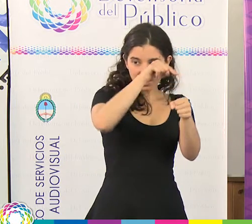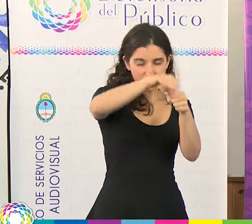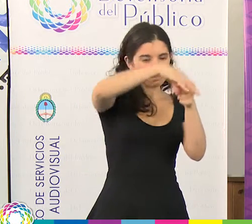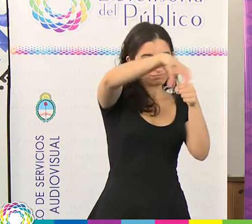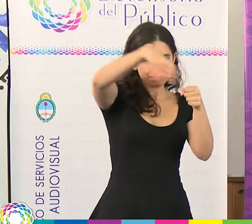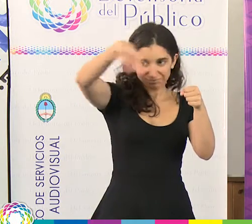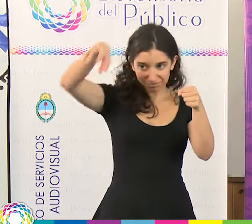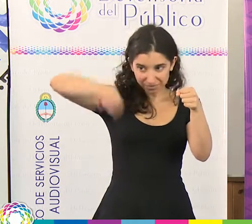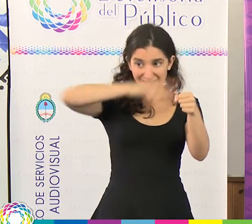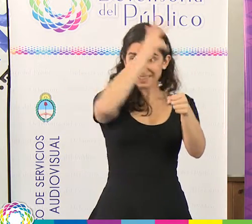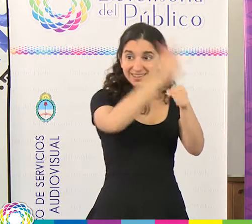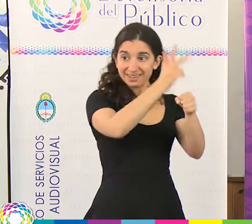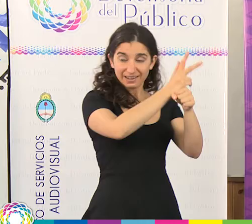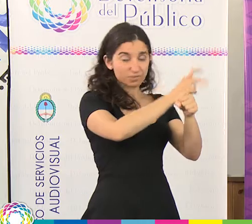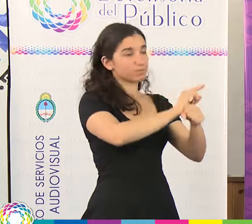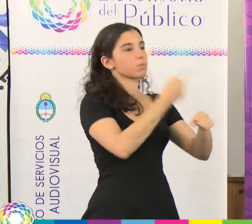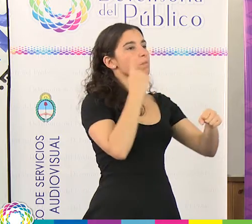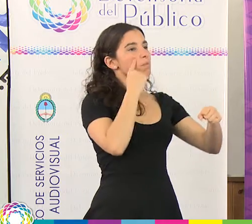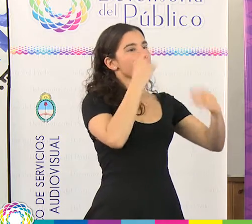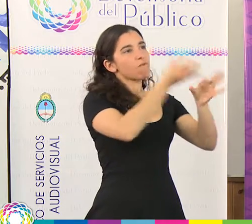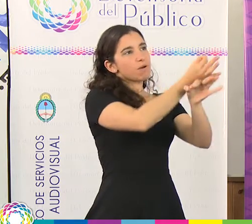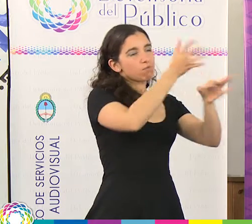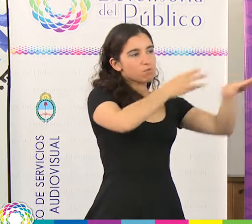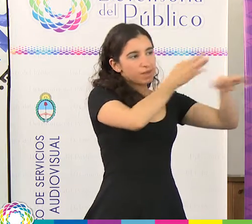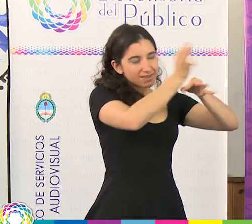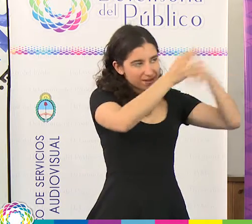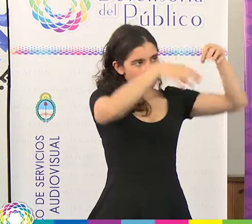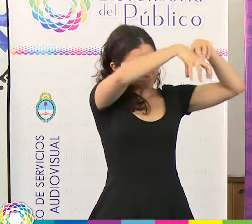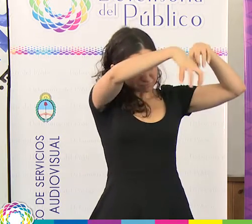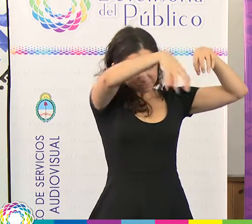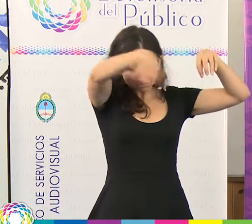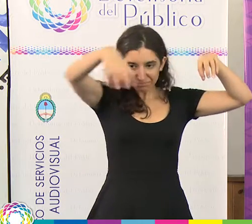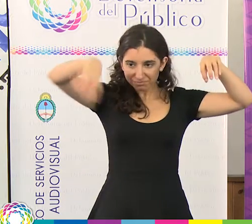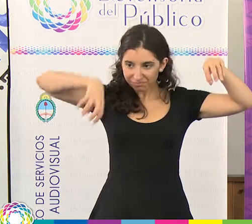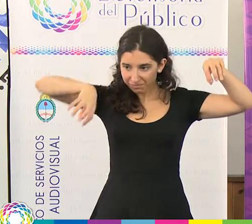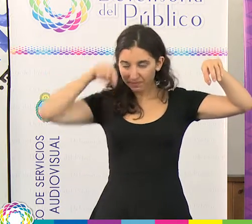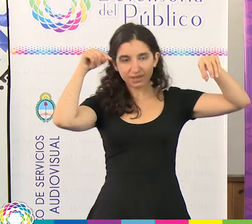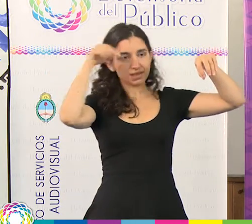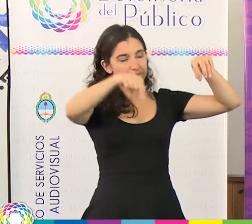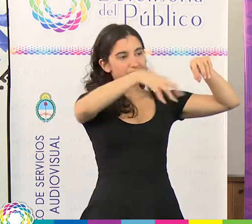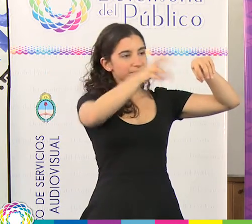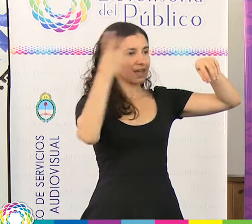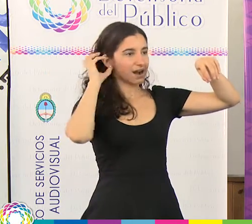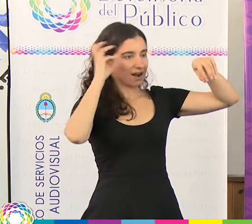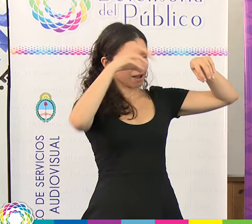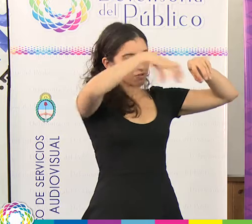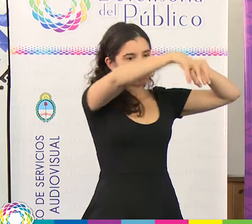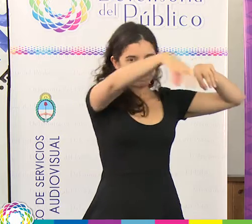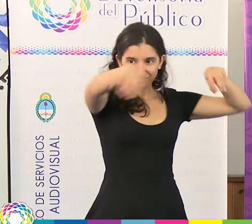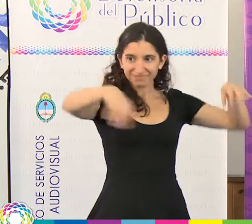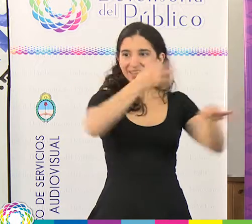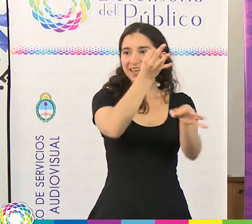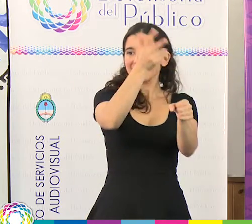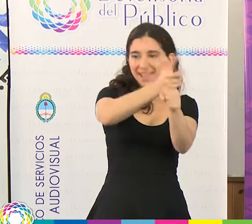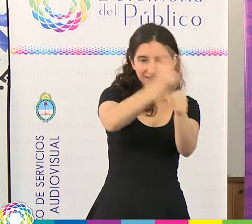Instituto Nacional de Formación Docente. A partir de este programa de red de institutos de radios de institutos de educación